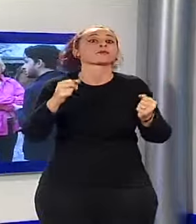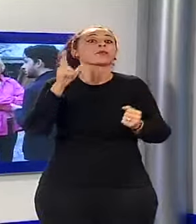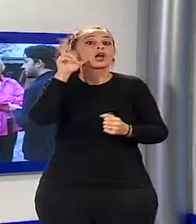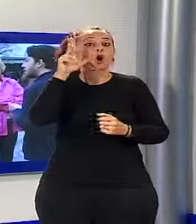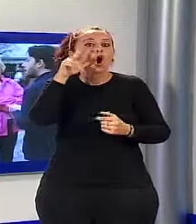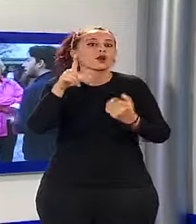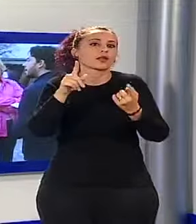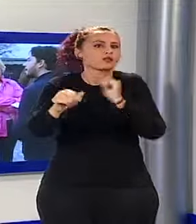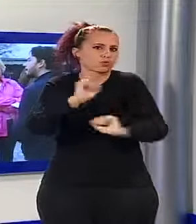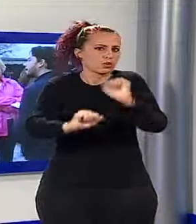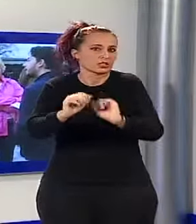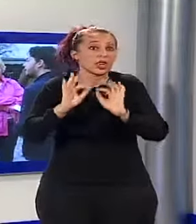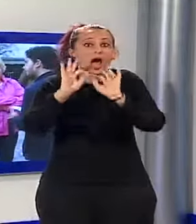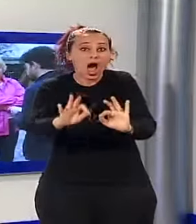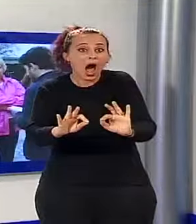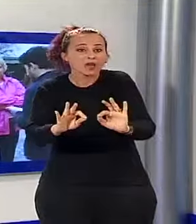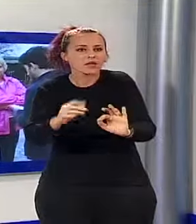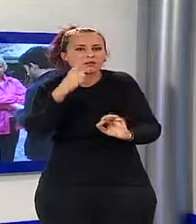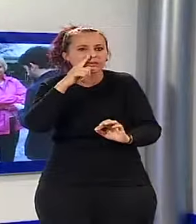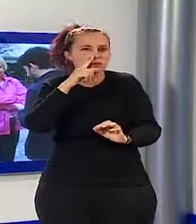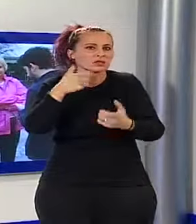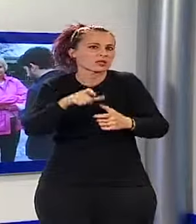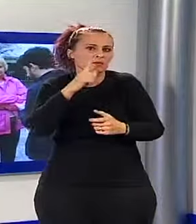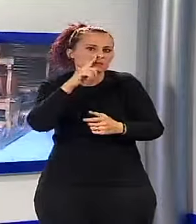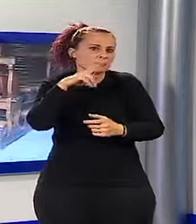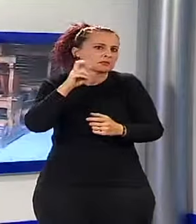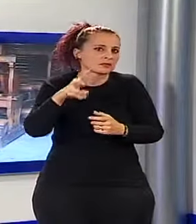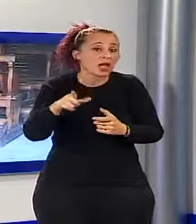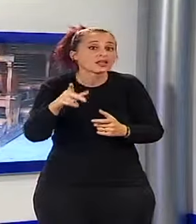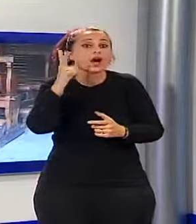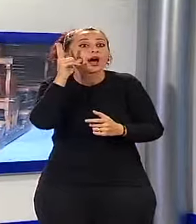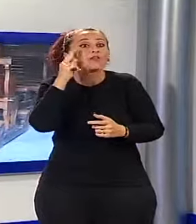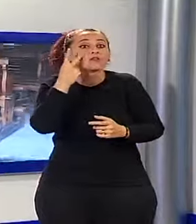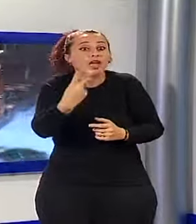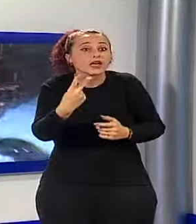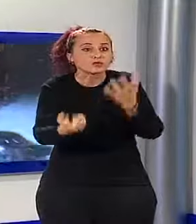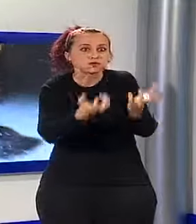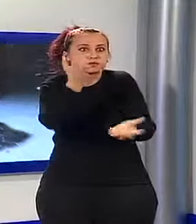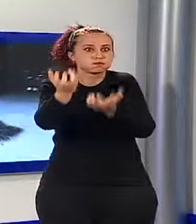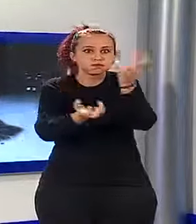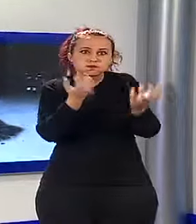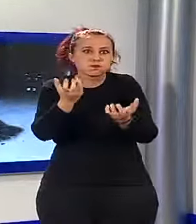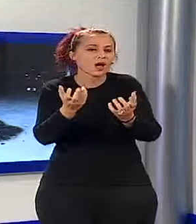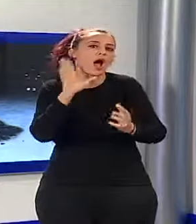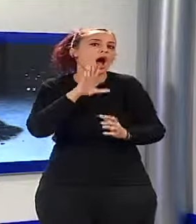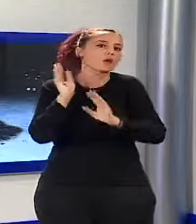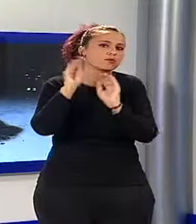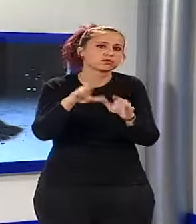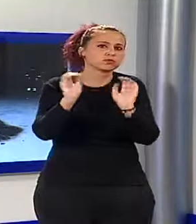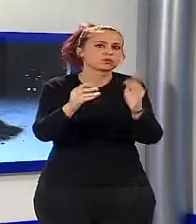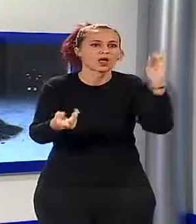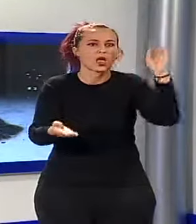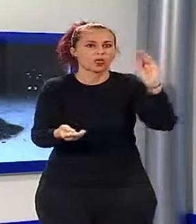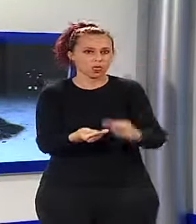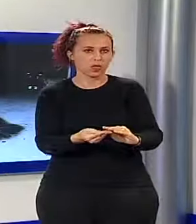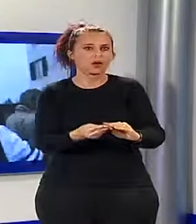dopo aver finito le pulizie in chiesa si erano spostate in canonica. Le donne riescono a spengere l'incendio prima che le fiamme arrivino alle